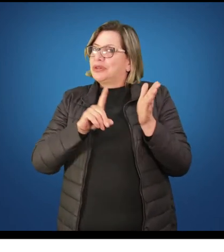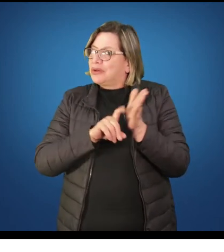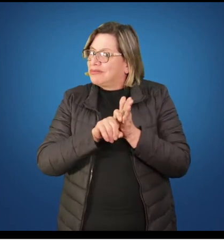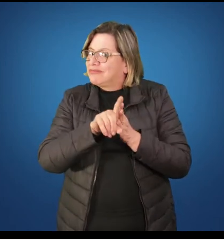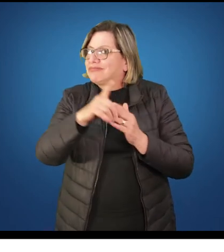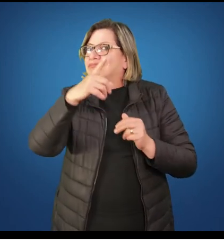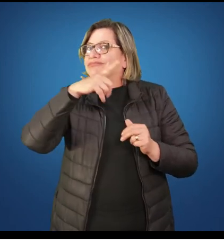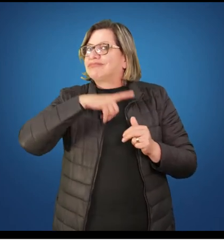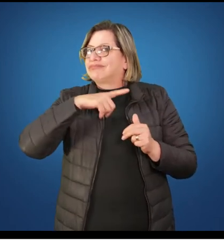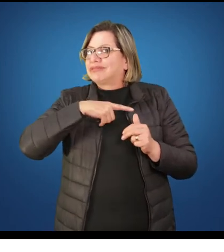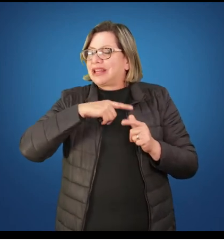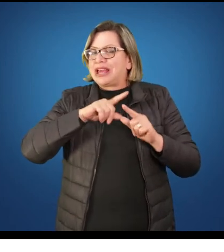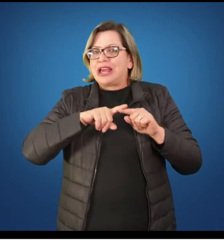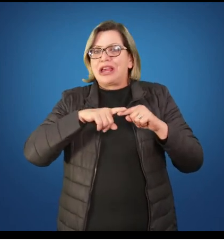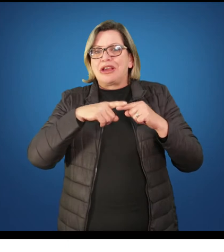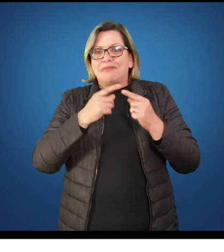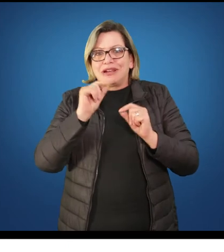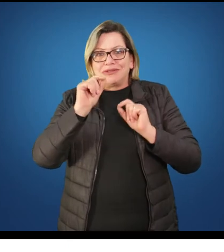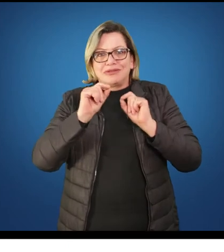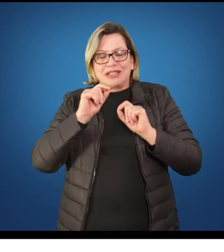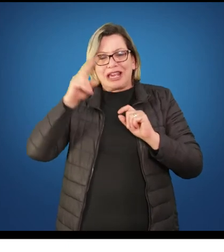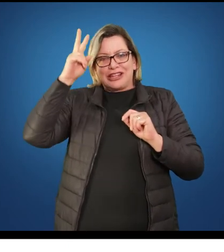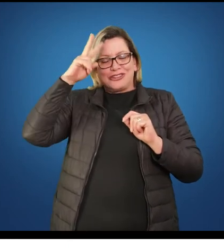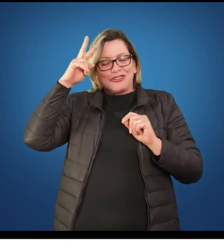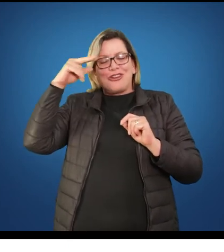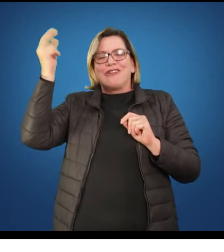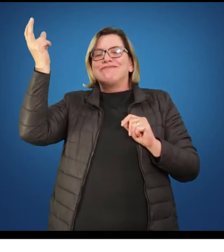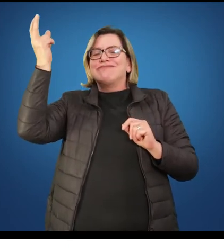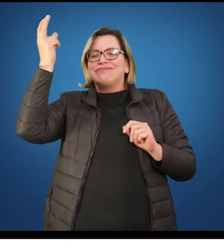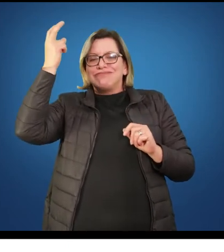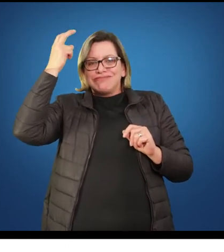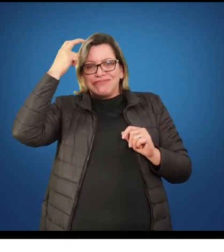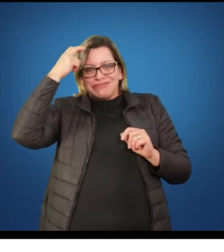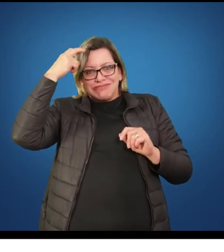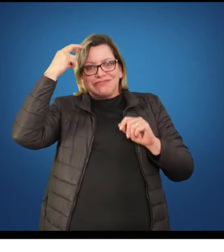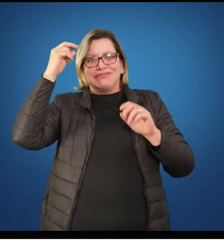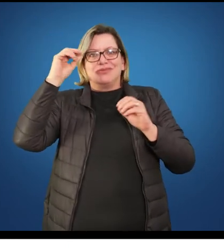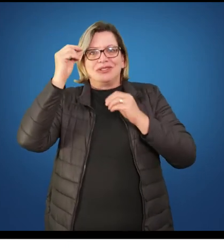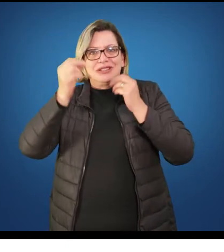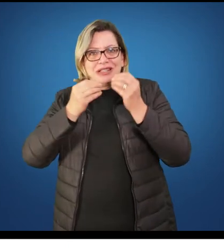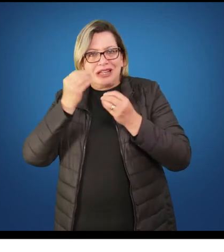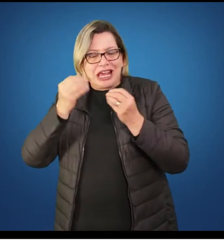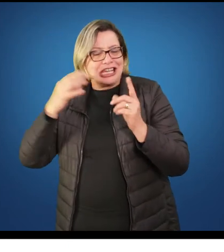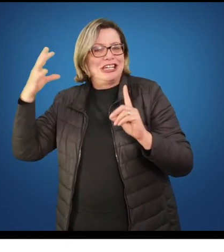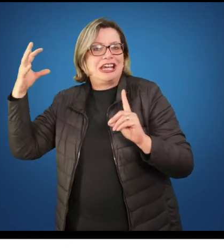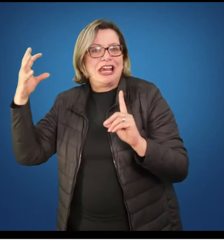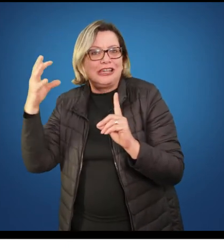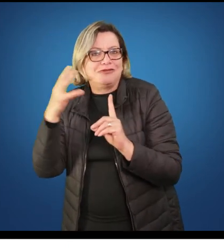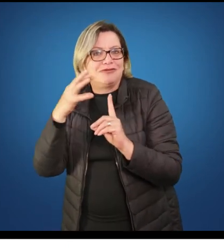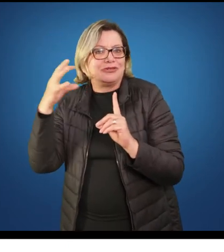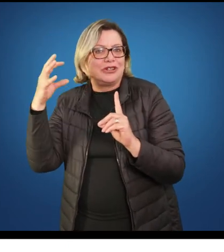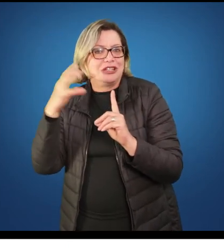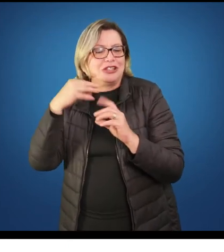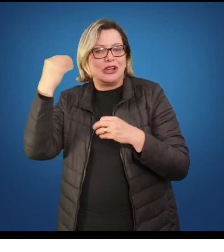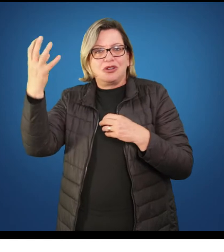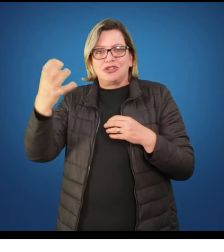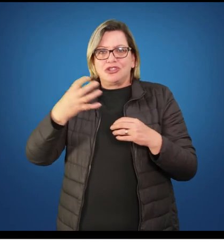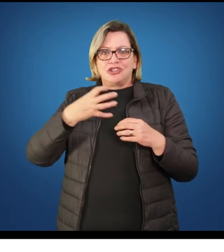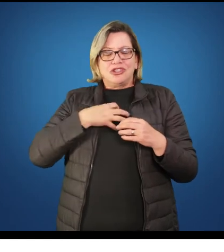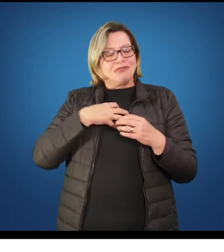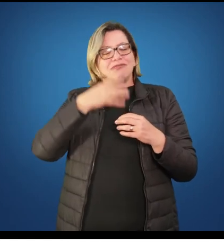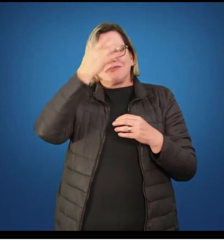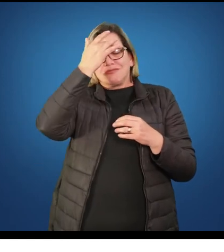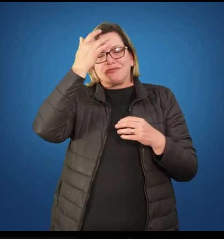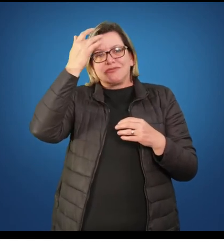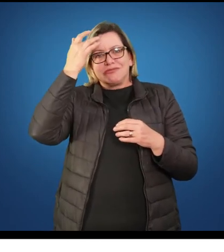além daquele acesso que ele vai encontrar no cotidiano fora da escola. Espero que vocês tenham compreendido esses conceitos